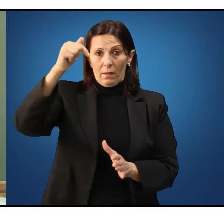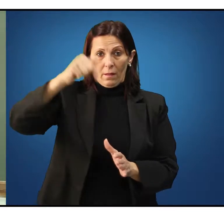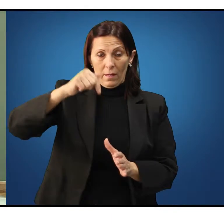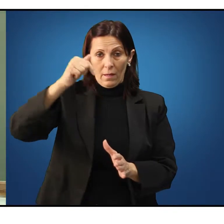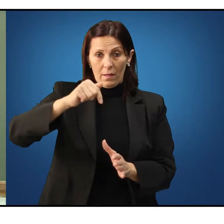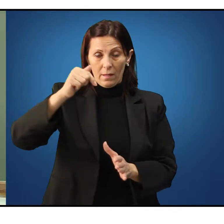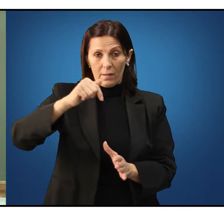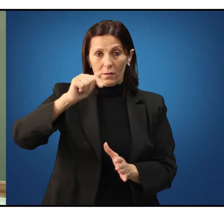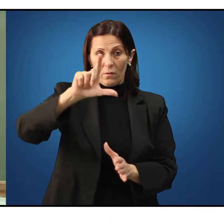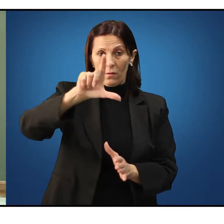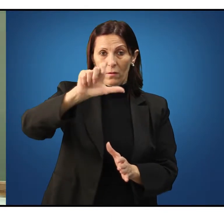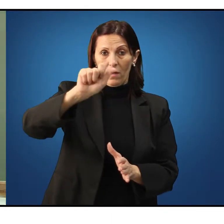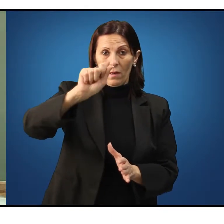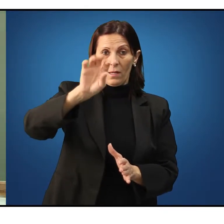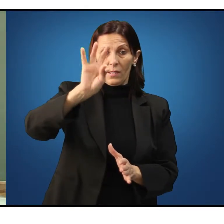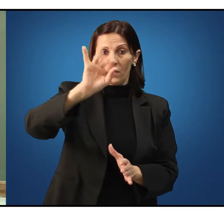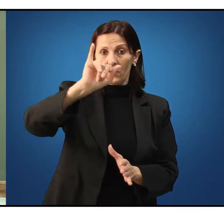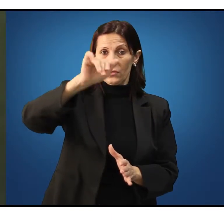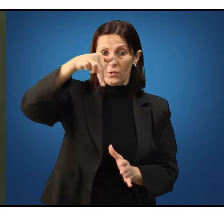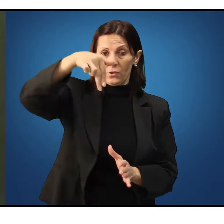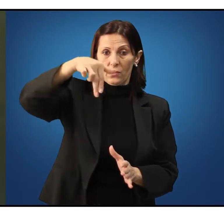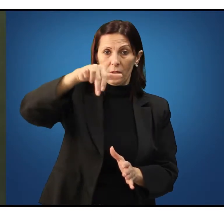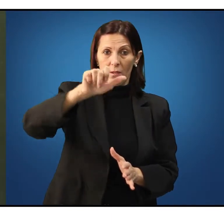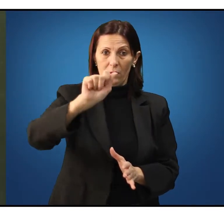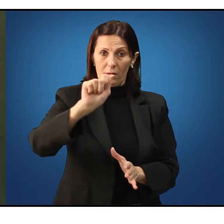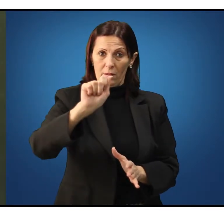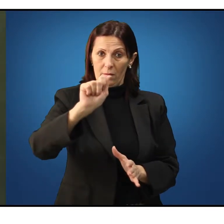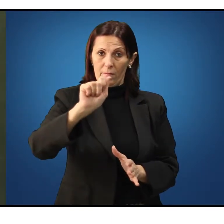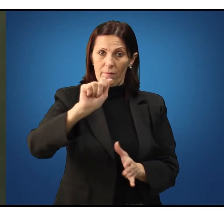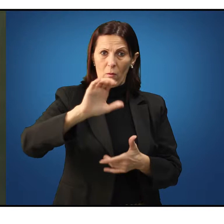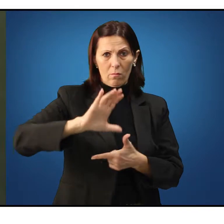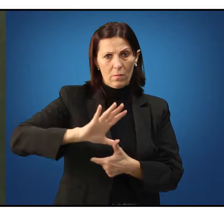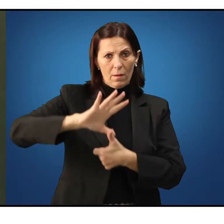foi traduzido por habitat, morada.